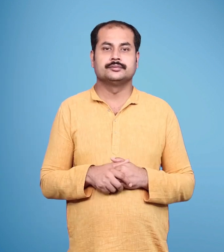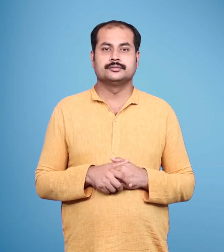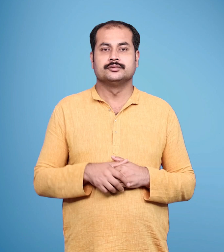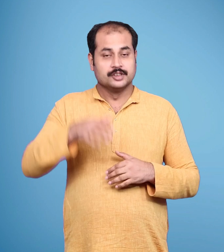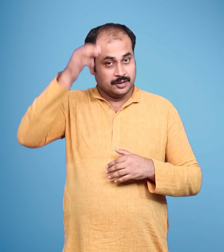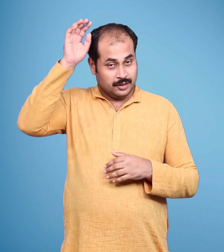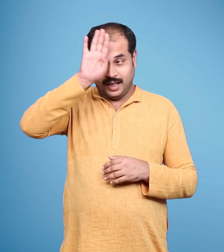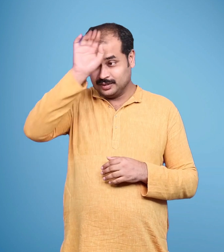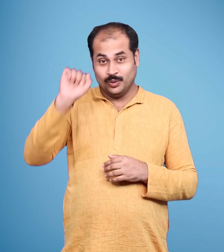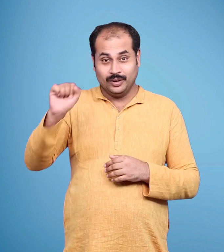मुनी वशिष्ट